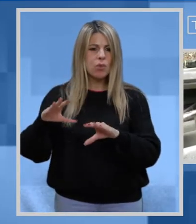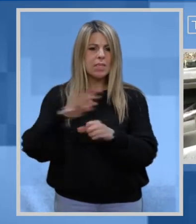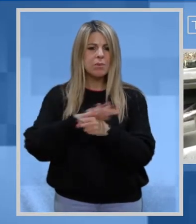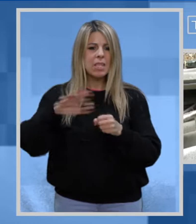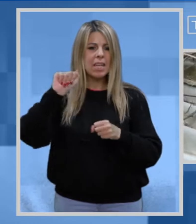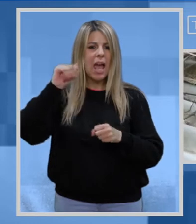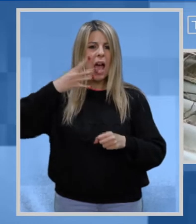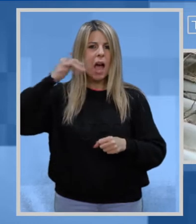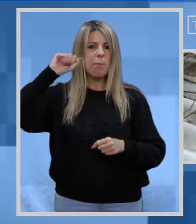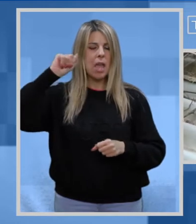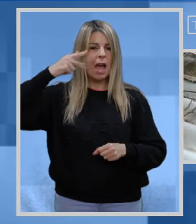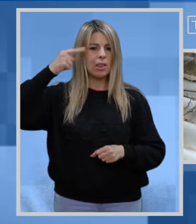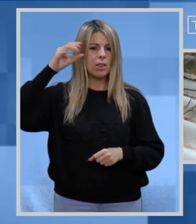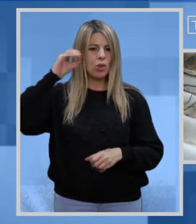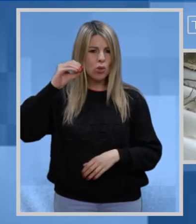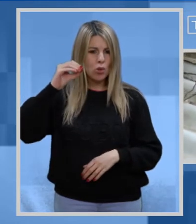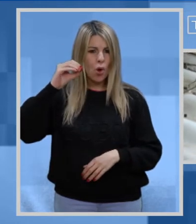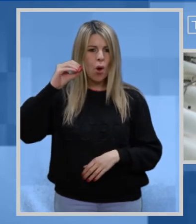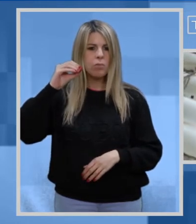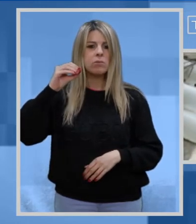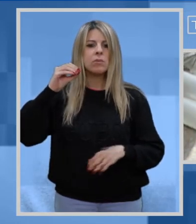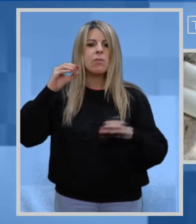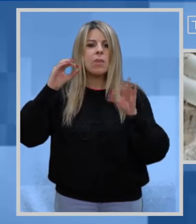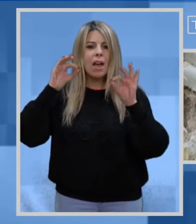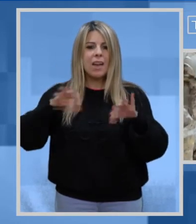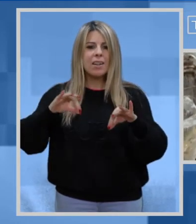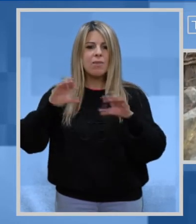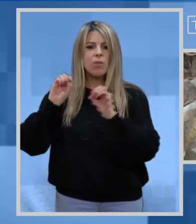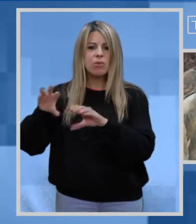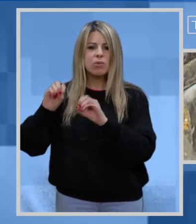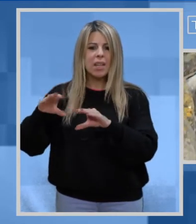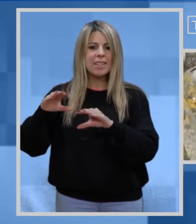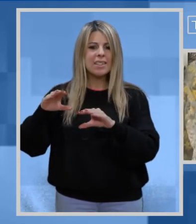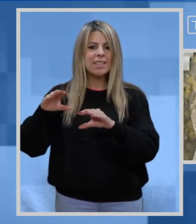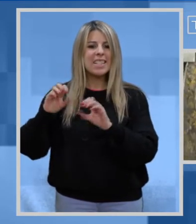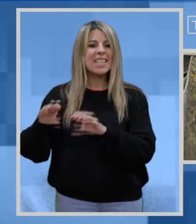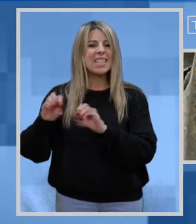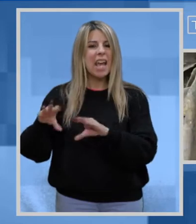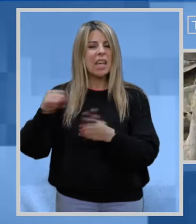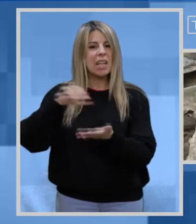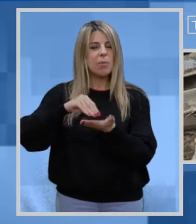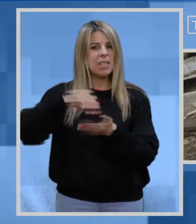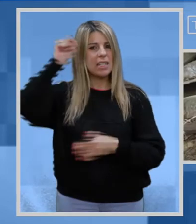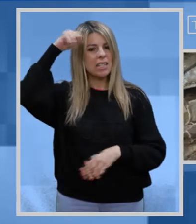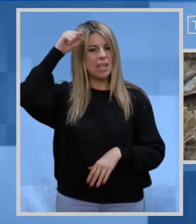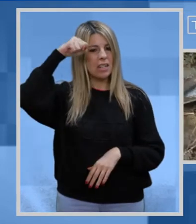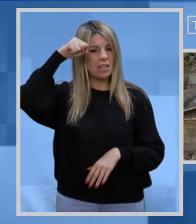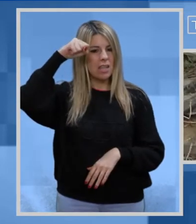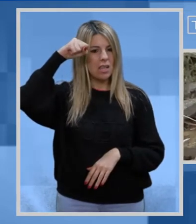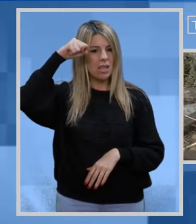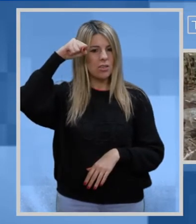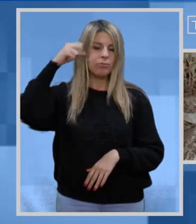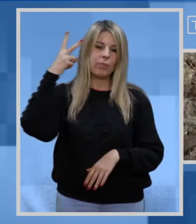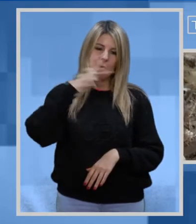E' da tanti anni che i rifiuti contenenti amianto vengono conferiti nelle discariche presenti in Sardegna Altrettanto